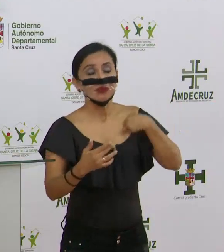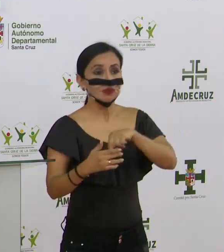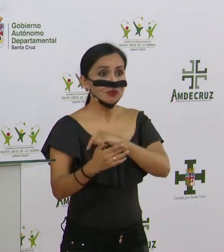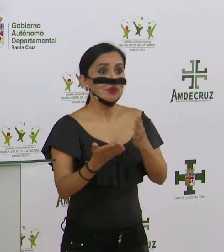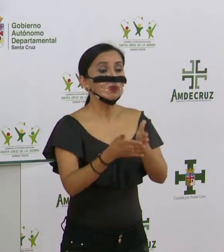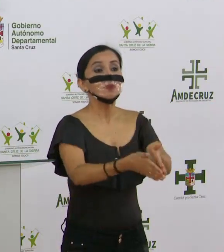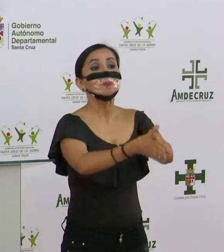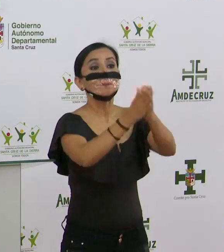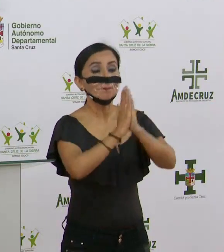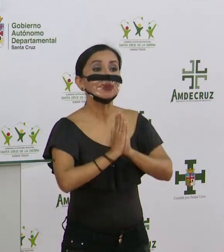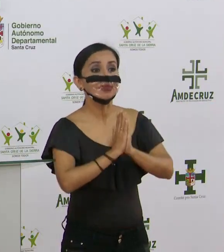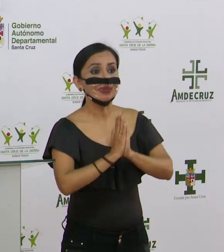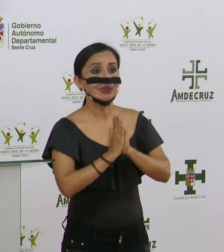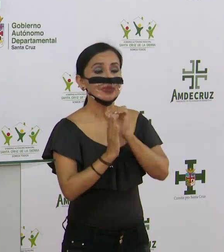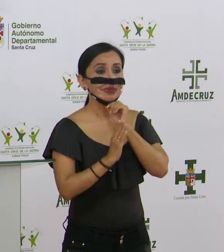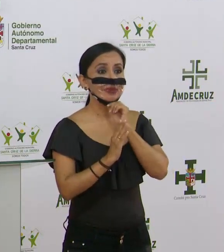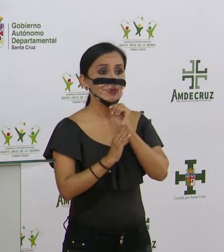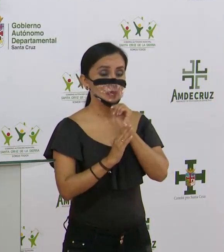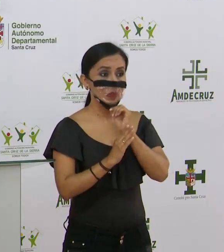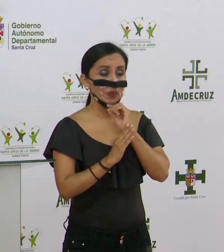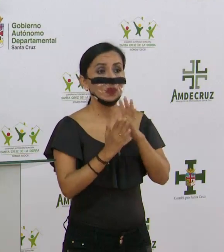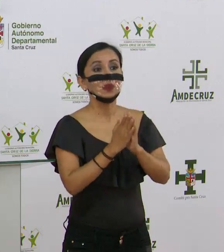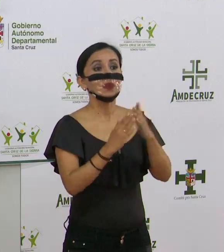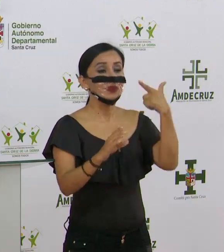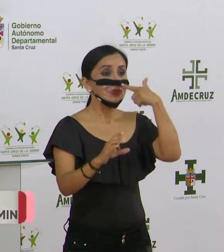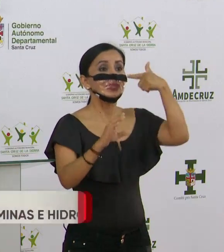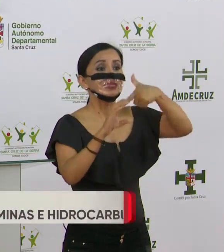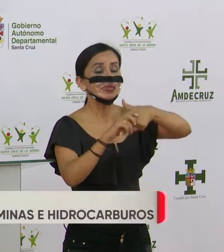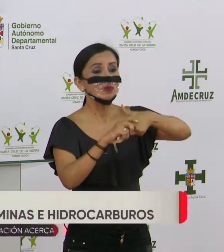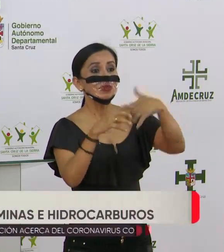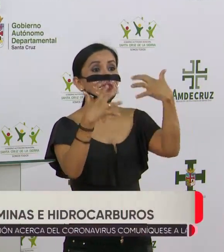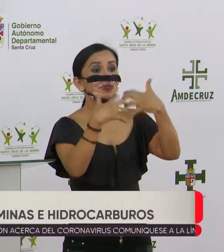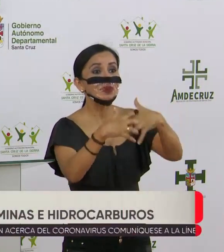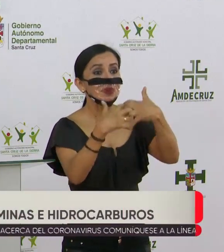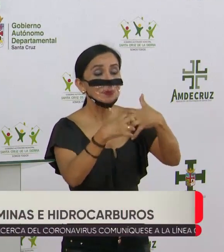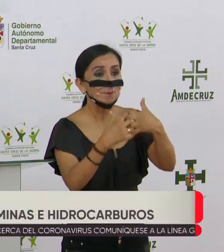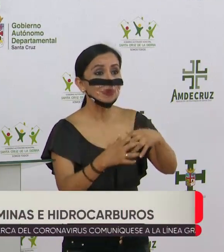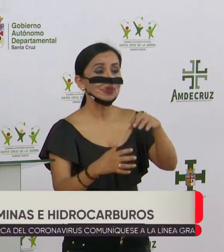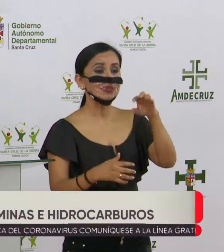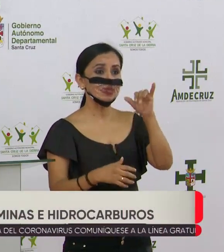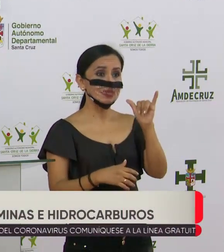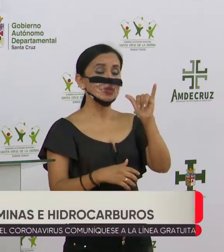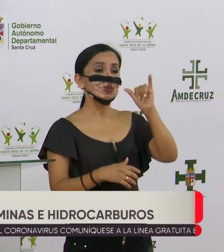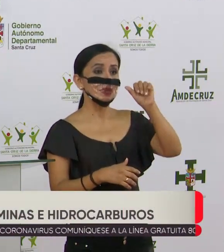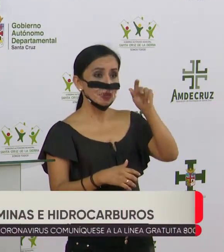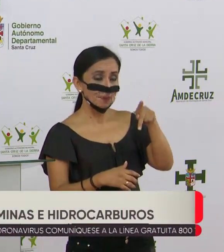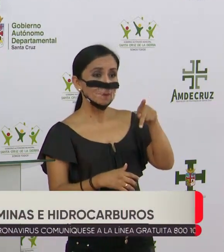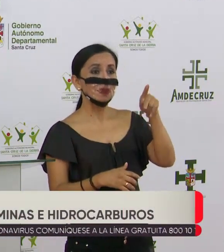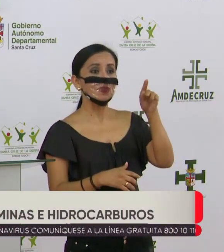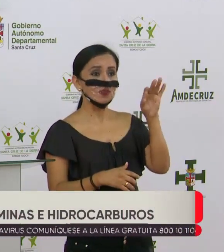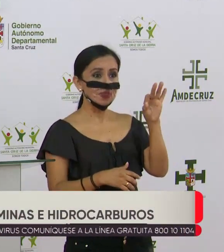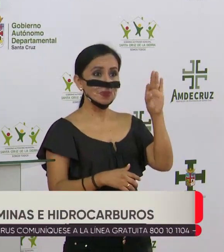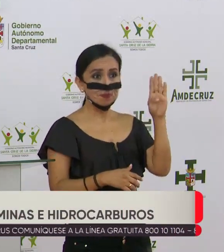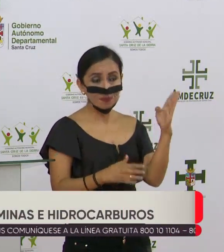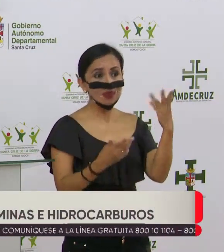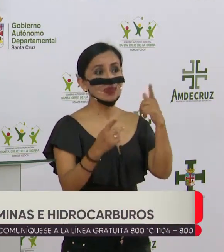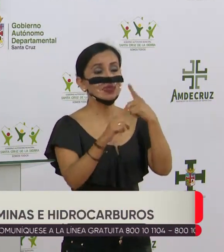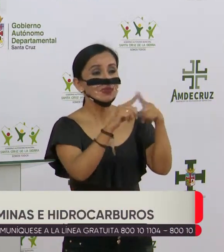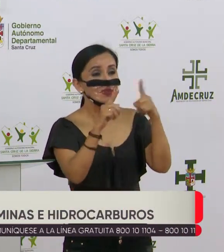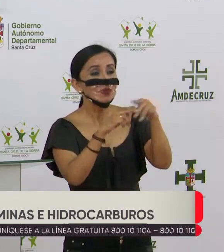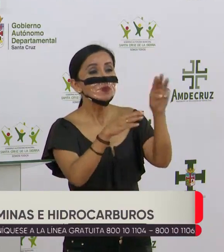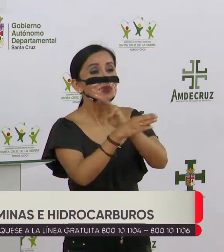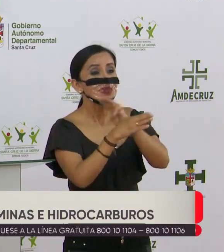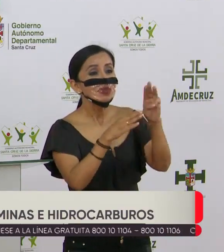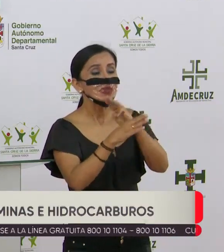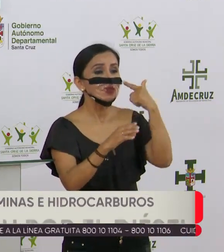Hemos solicitado a Yacimientos Petrolíferos Fiscales Bolivianos, al Ministerio de Hidrocarburos, a